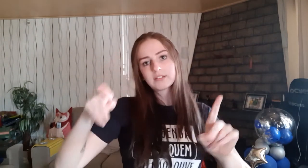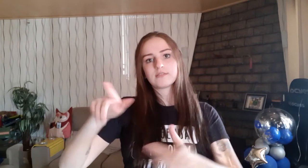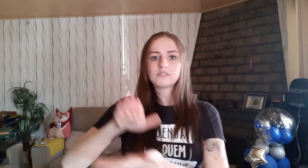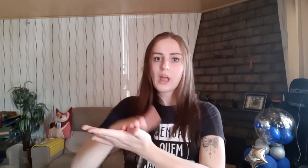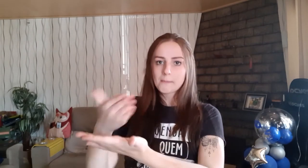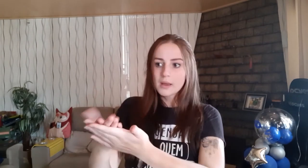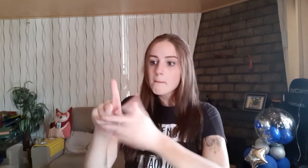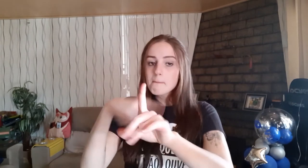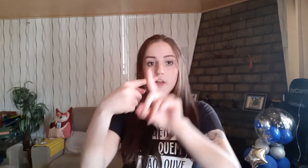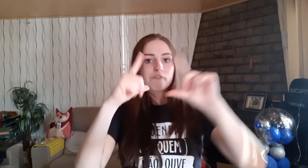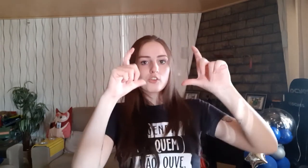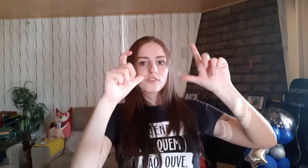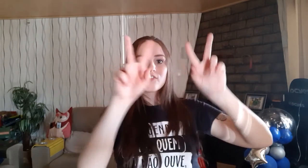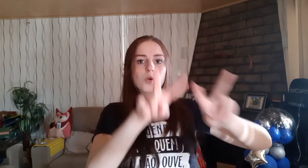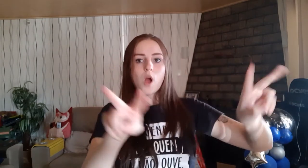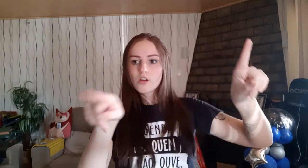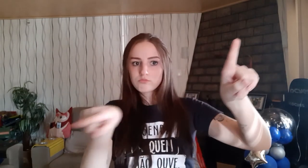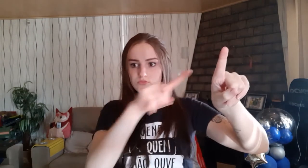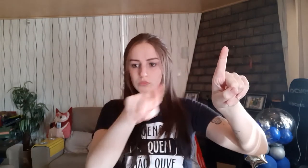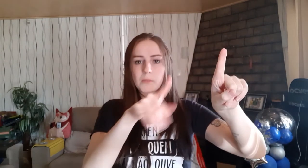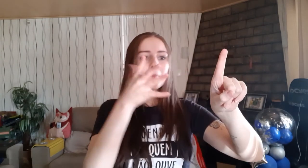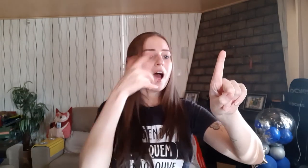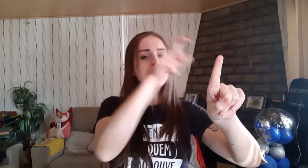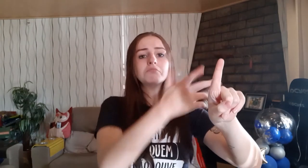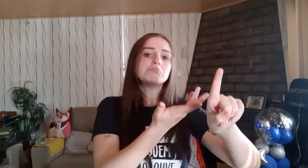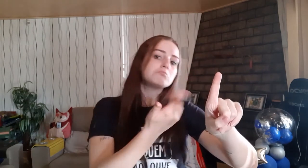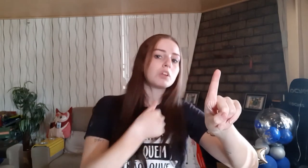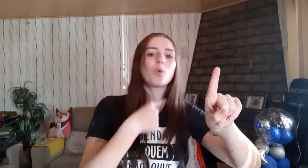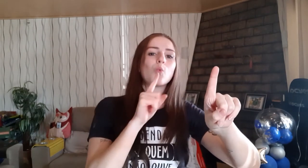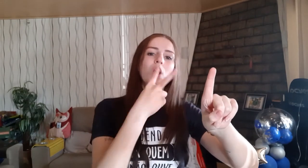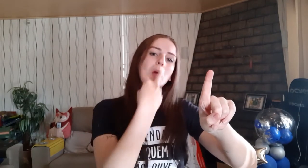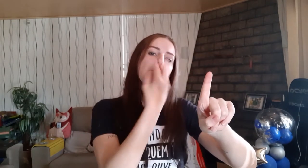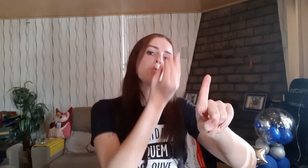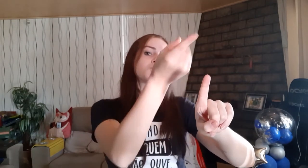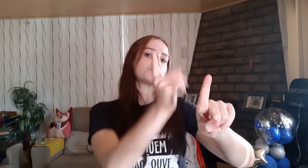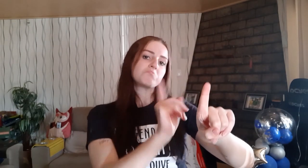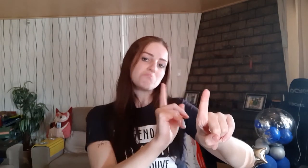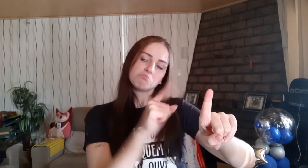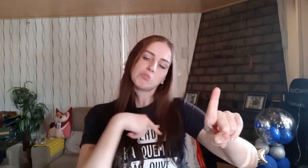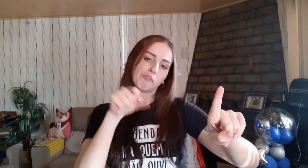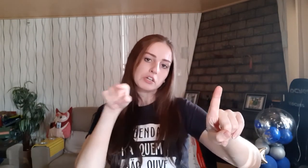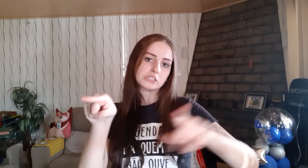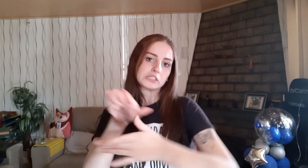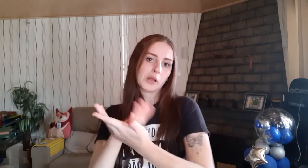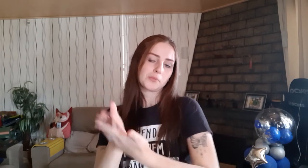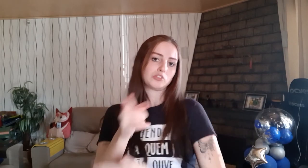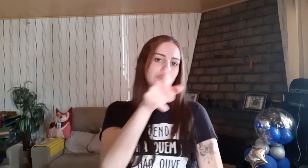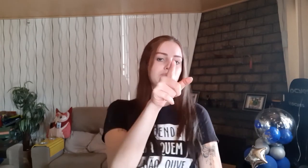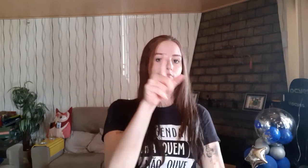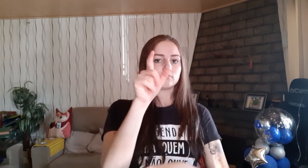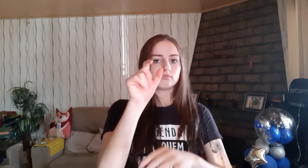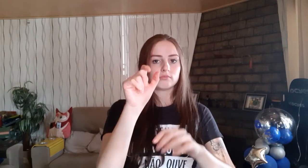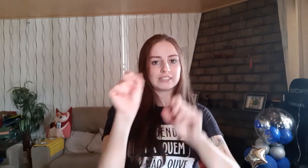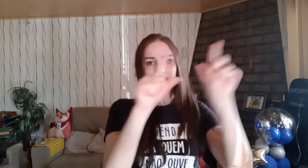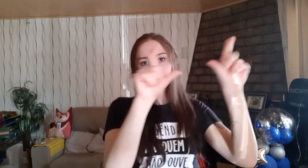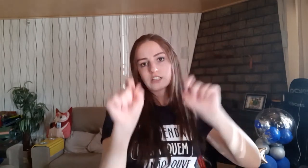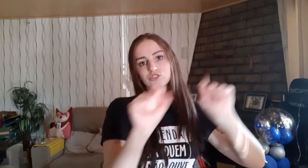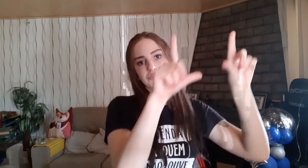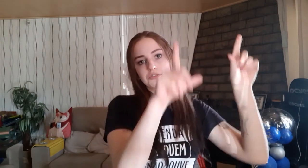tanto em ver o palestrante porque eu não sou muito de fazer leitura labial para mim o principal é ver o intérprete e as imagens apresentadas